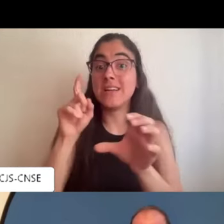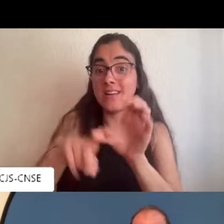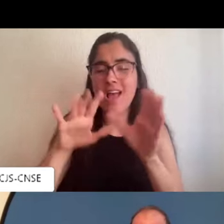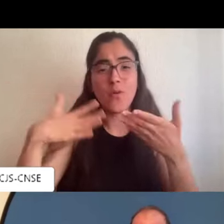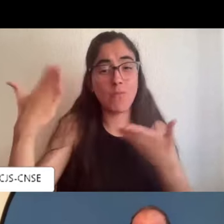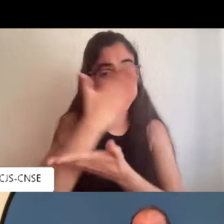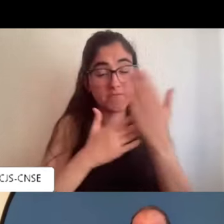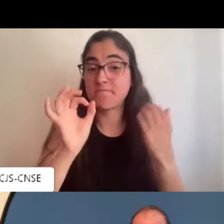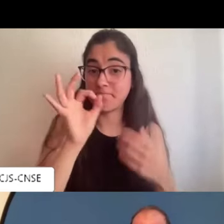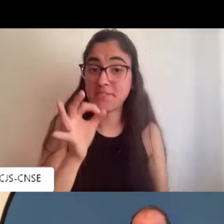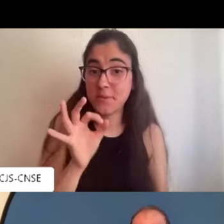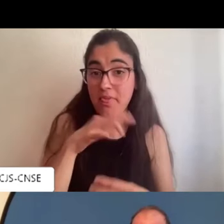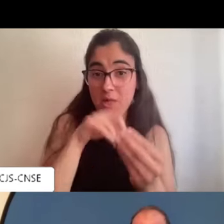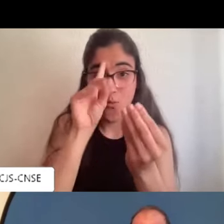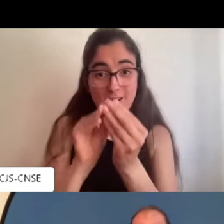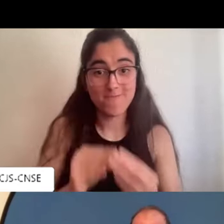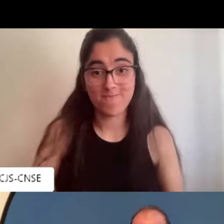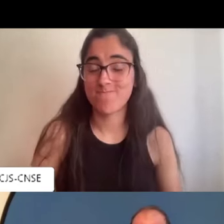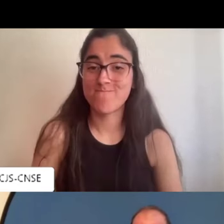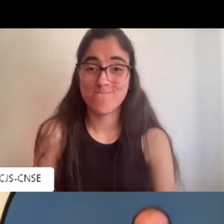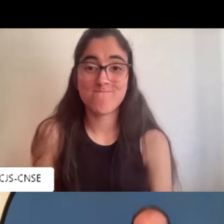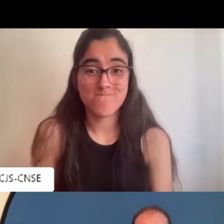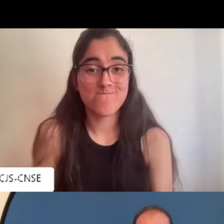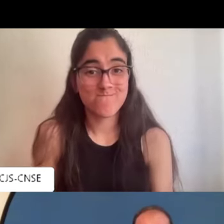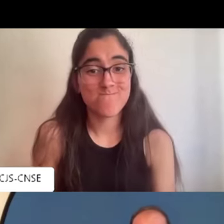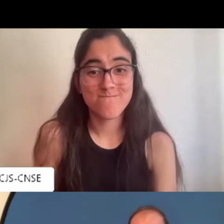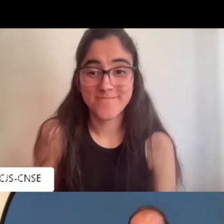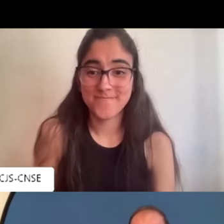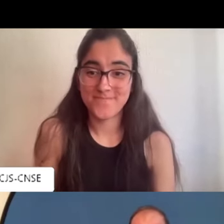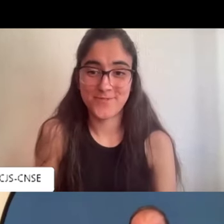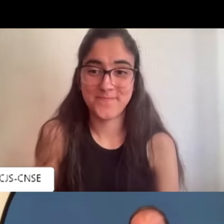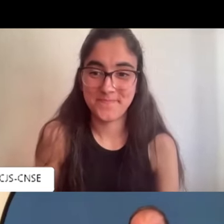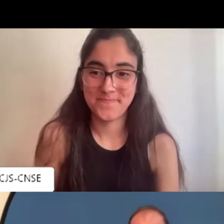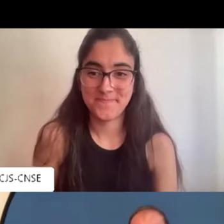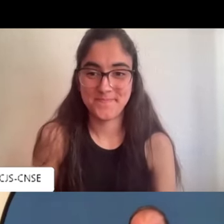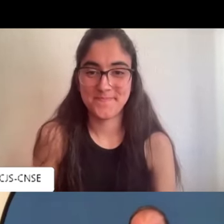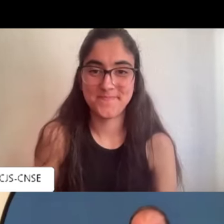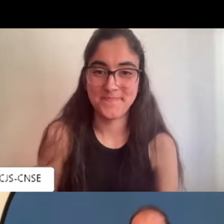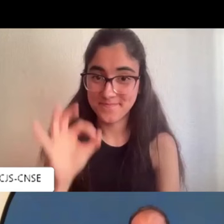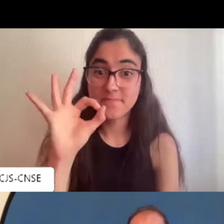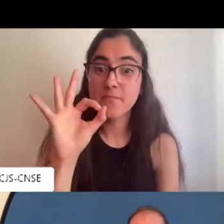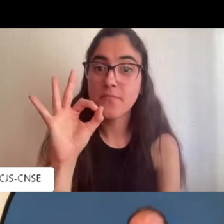anteriormente si puedes acceder a ello es muy interesante coincido contigo